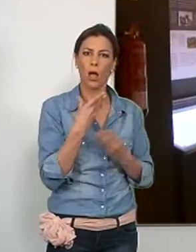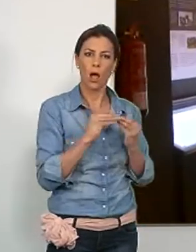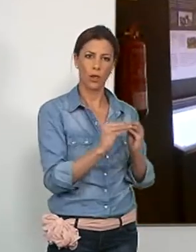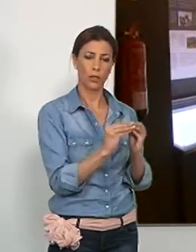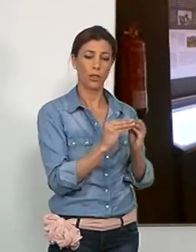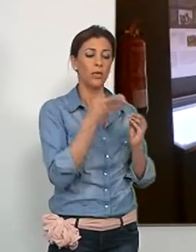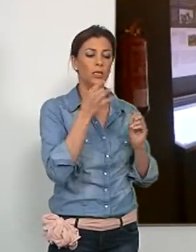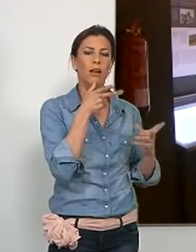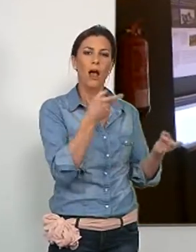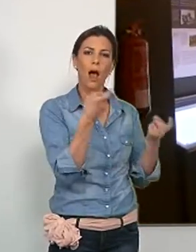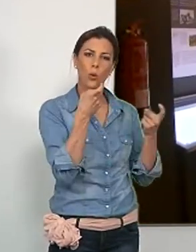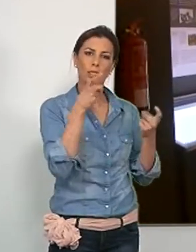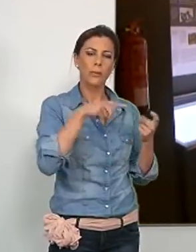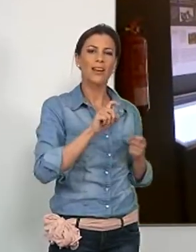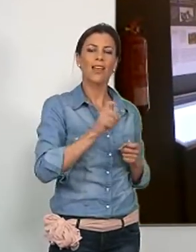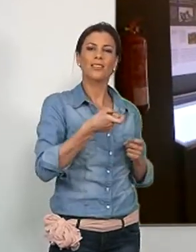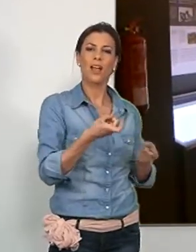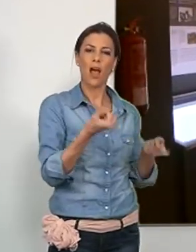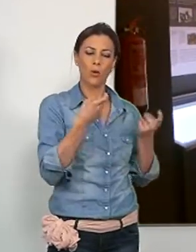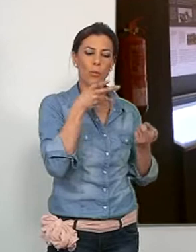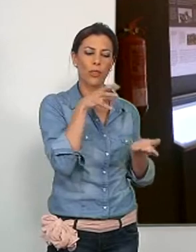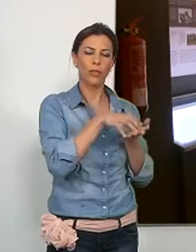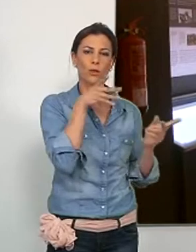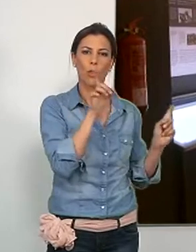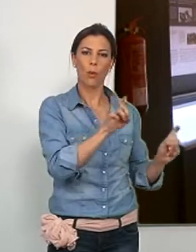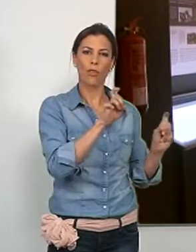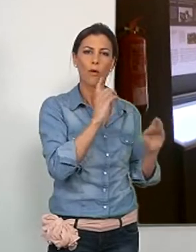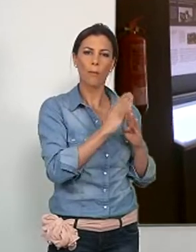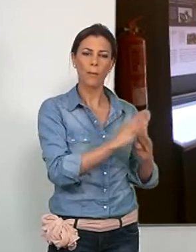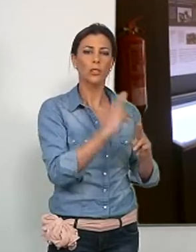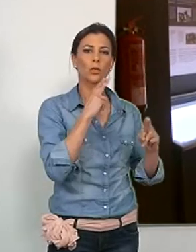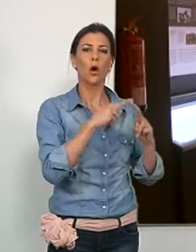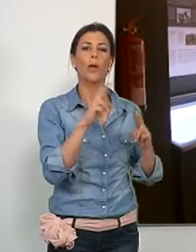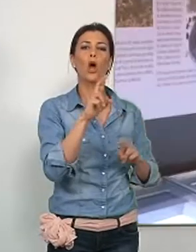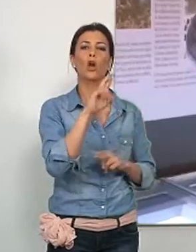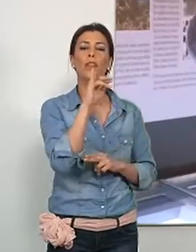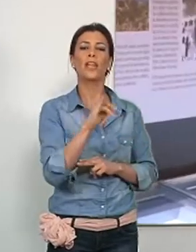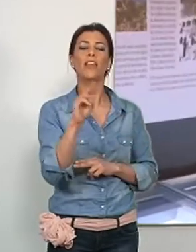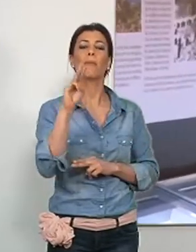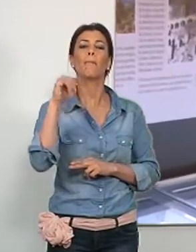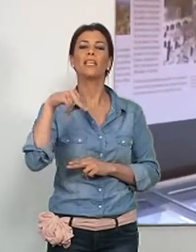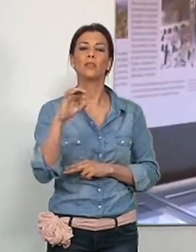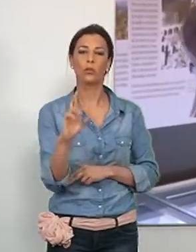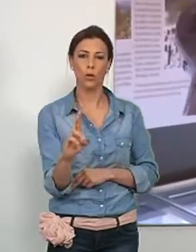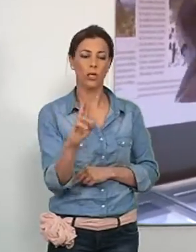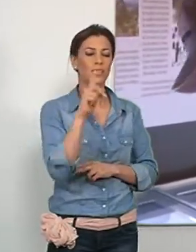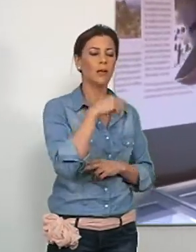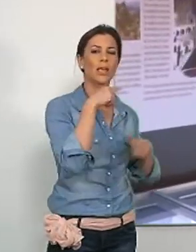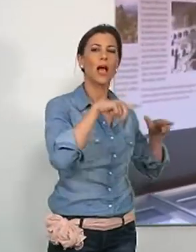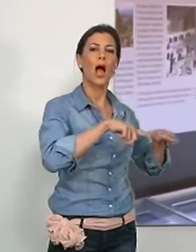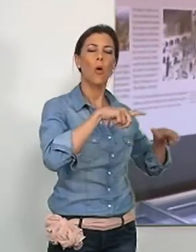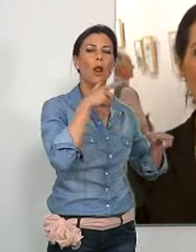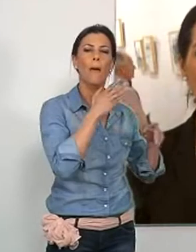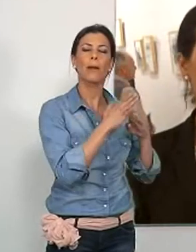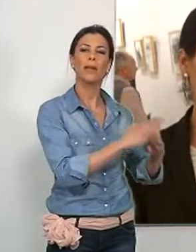trabajo llevado a cabo por parte de los alumnos y exalumnos del Centro de Educación Permanente Juan Rodríguez Pintor y del